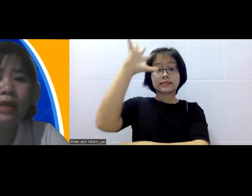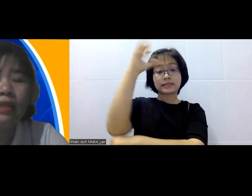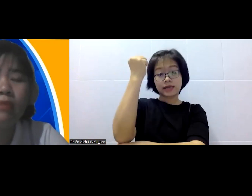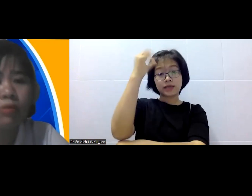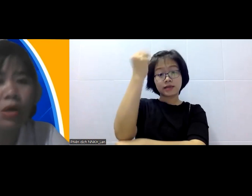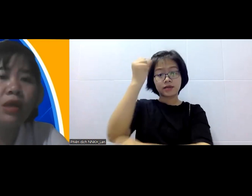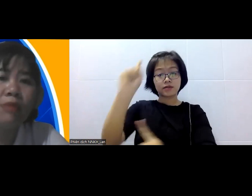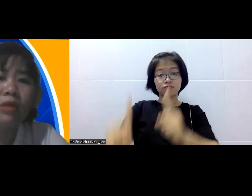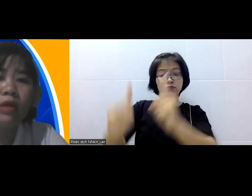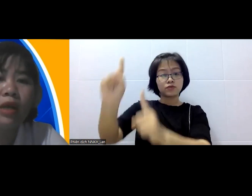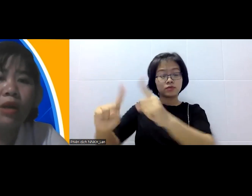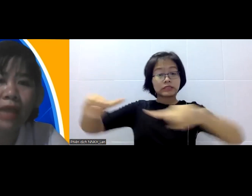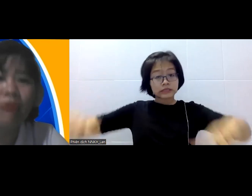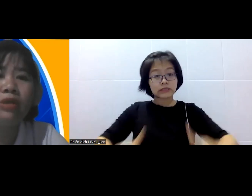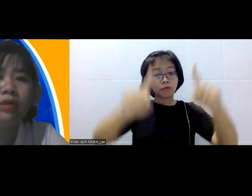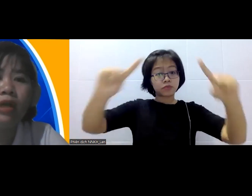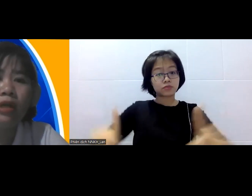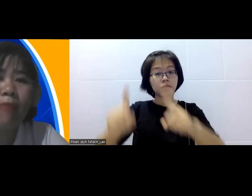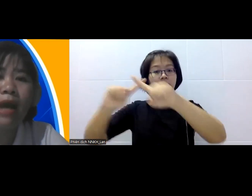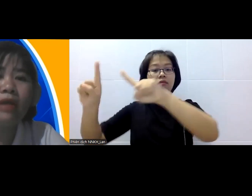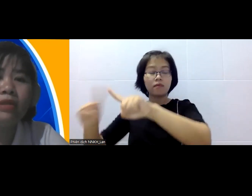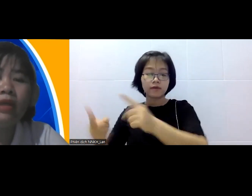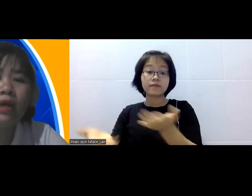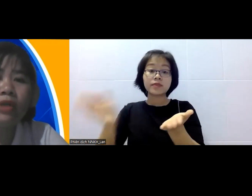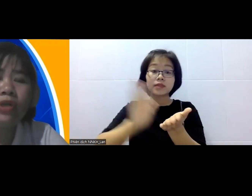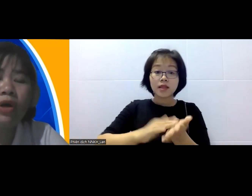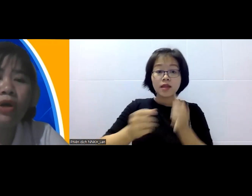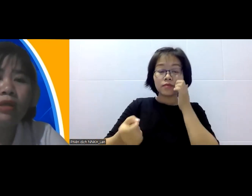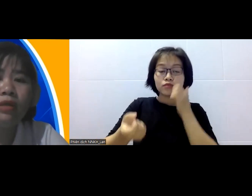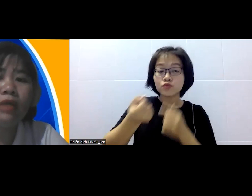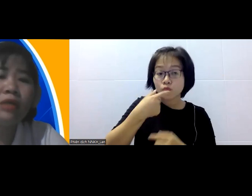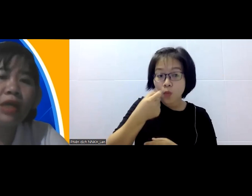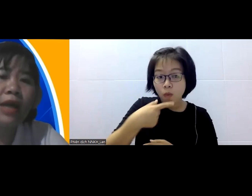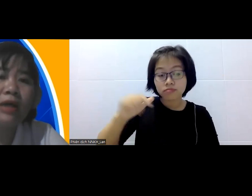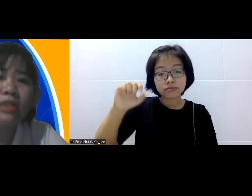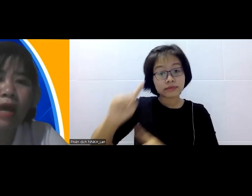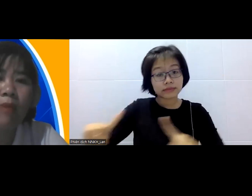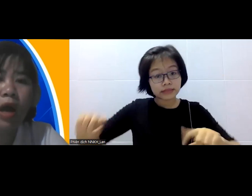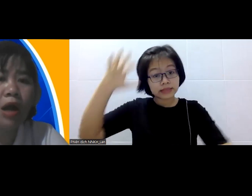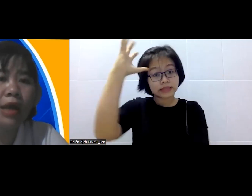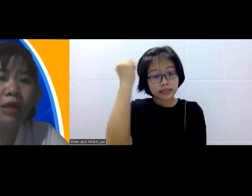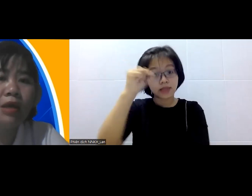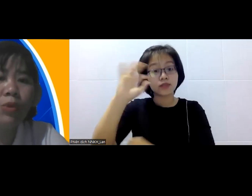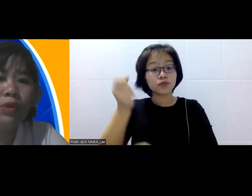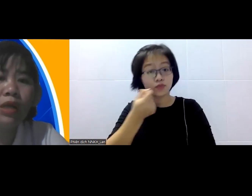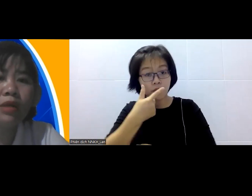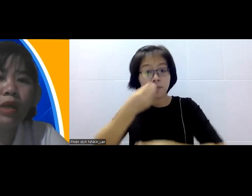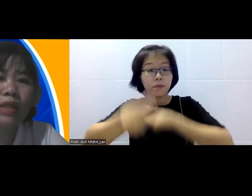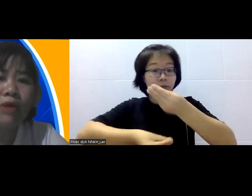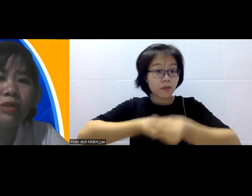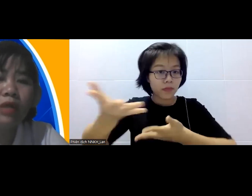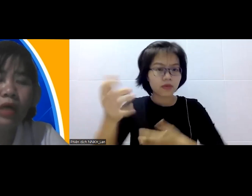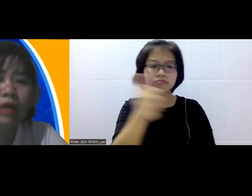bán thì mình cũng có thêm những cái loại thảo dược được để bán cho những cái người khách hàng ở xa mà họ lại muốn cái